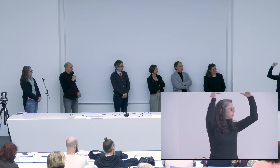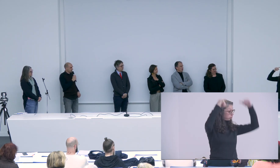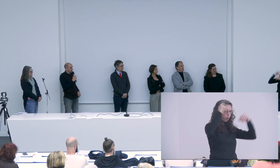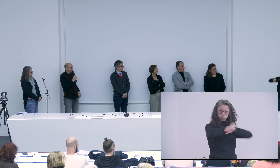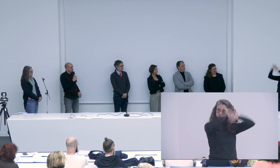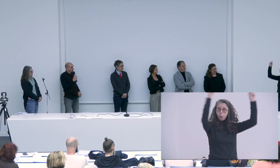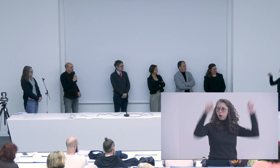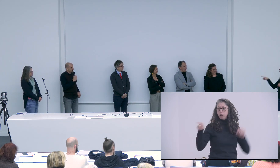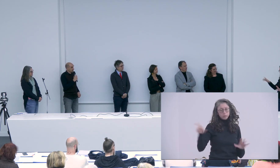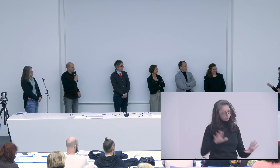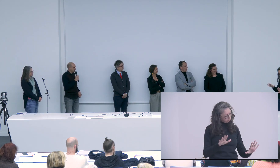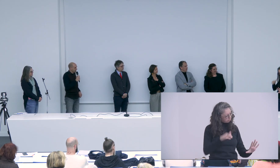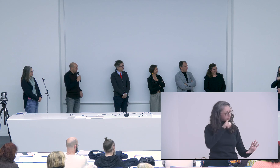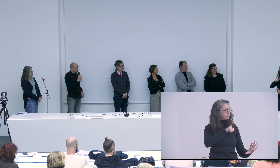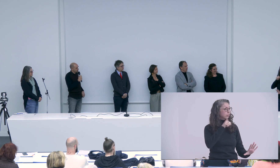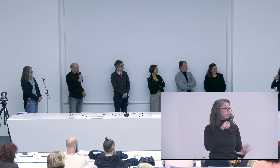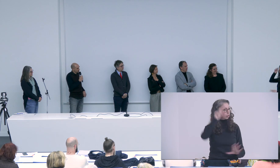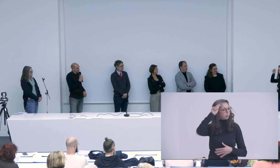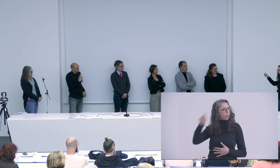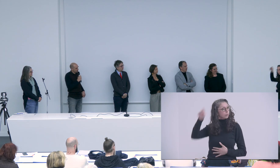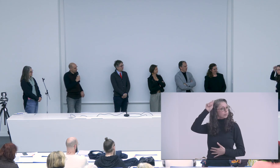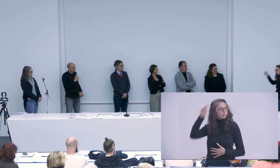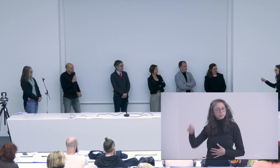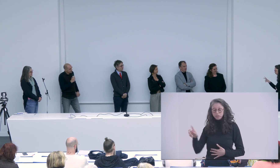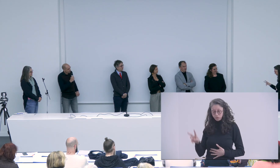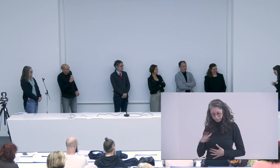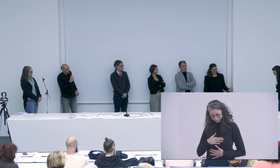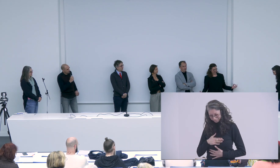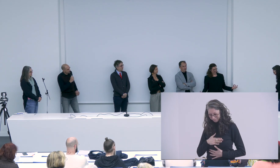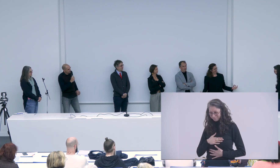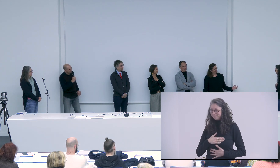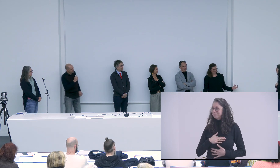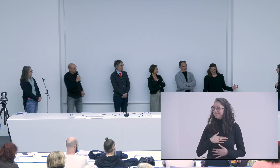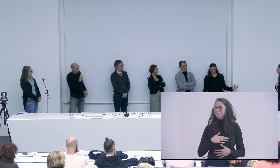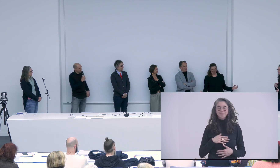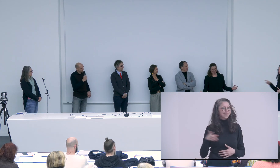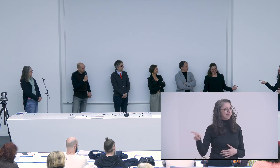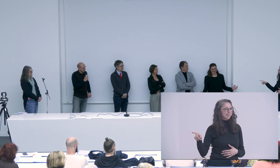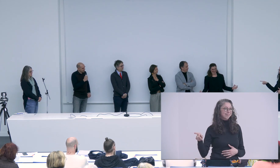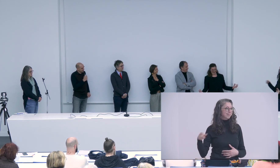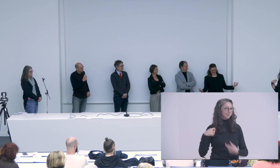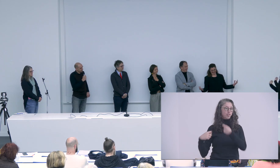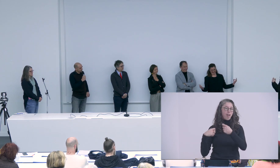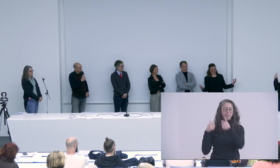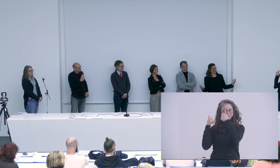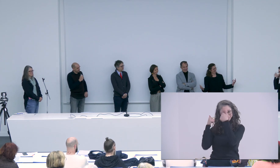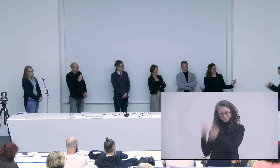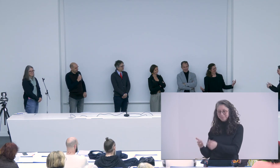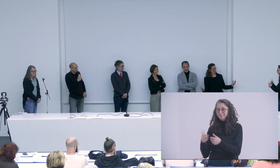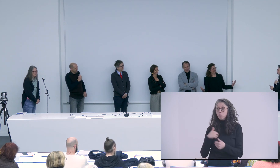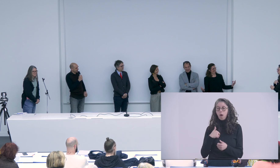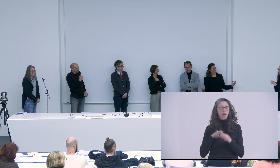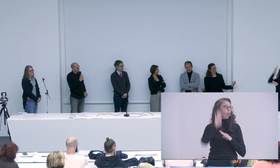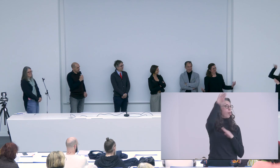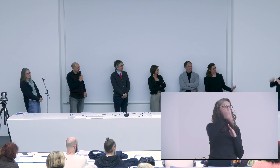trouver de la patience j'ai été débordé par mes émotions tu as su me contenir donc vraiment bravo bravo merci pour tout merci pour ça